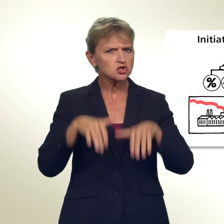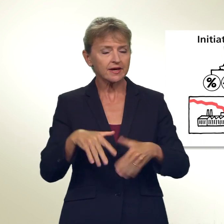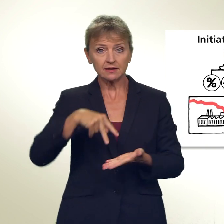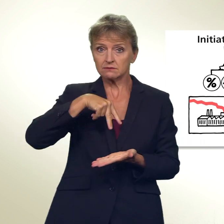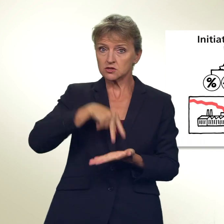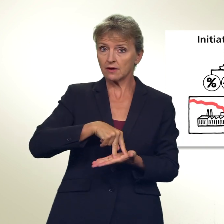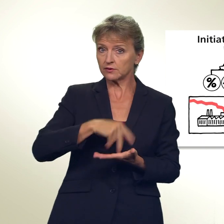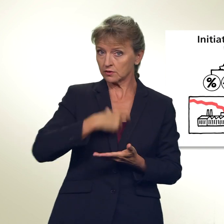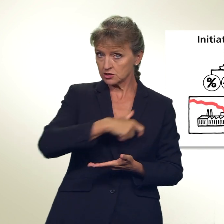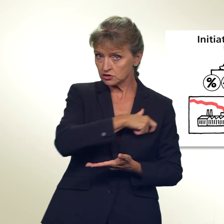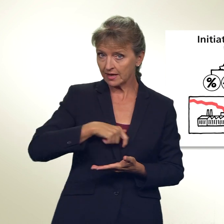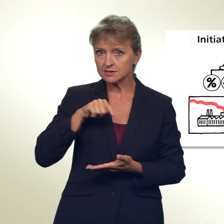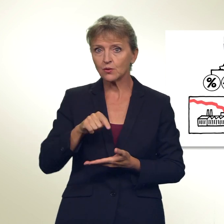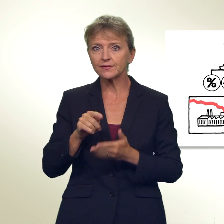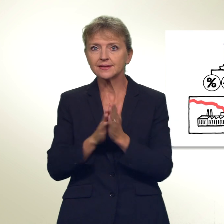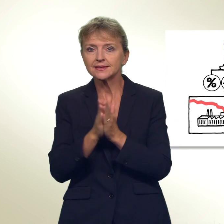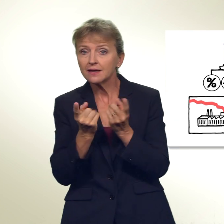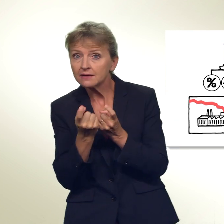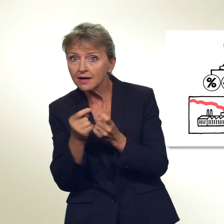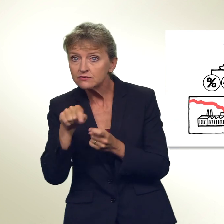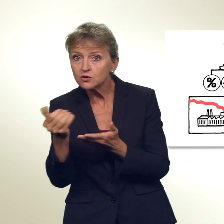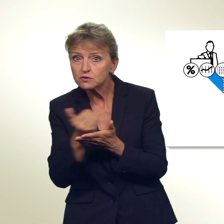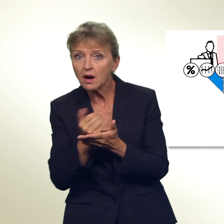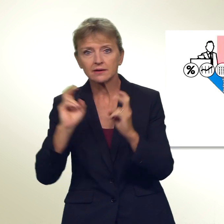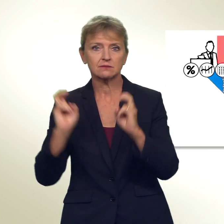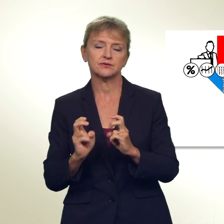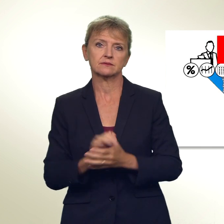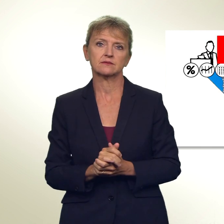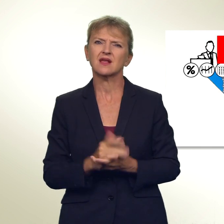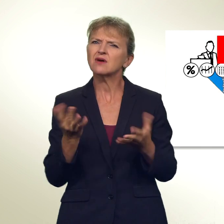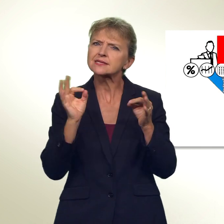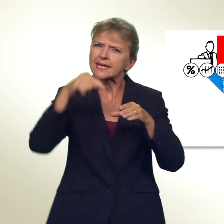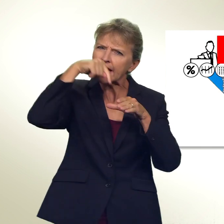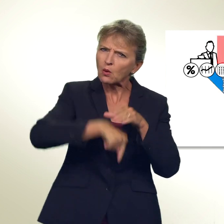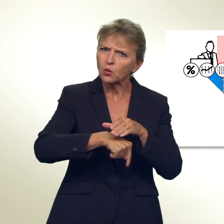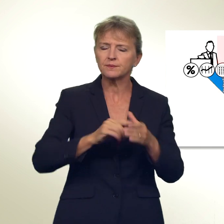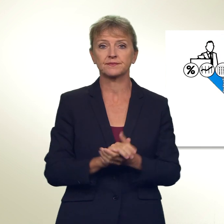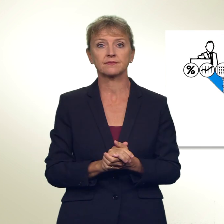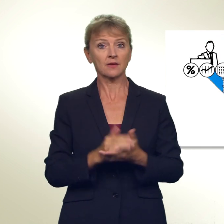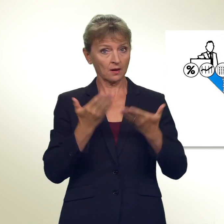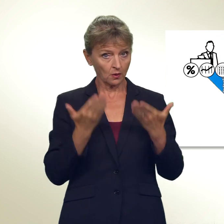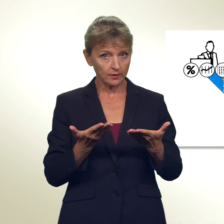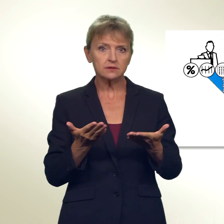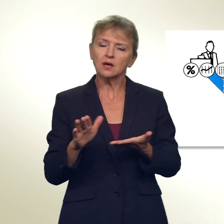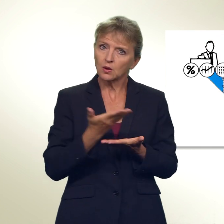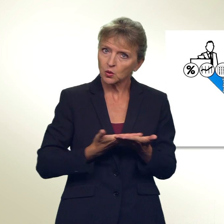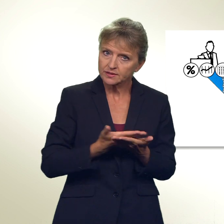Schweiz und vermindere den Anreiz zum Sparen. Worum geht es im Detail? Heute werden grundsätzlich sämtliche